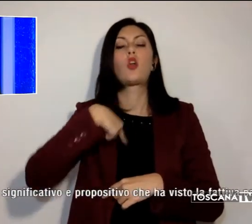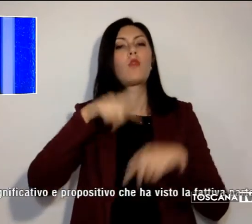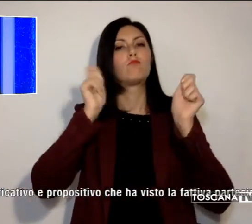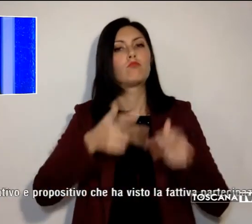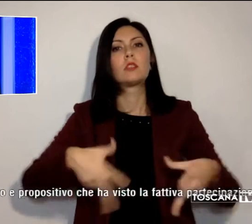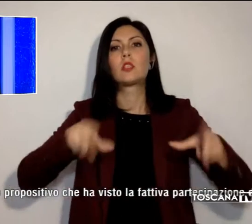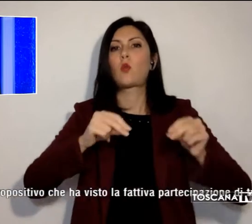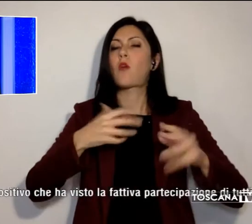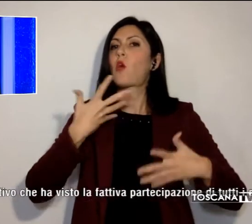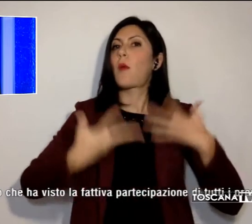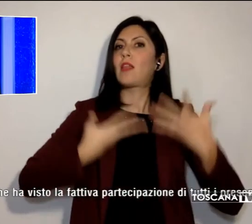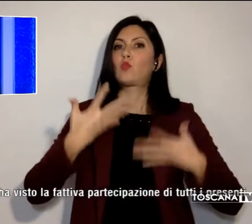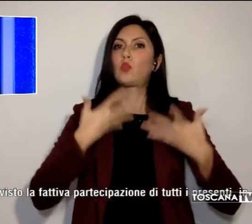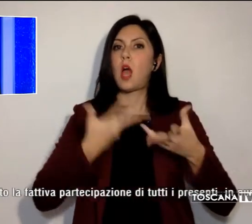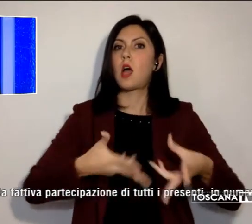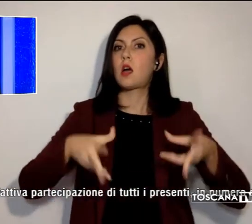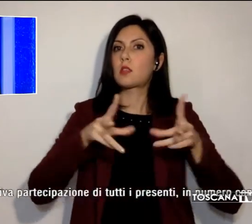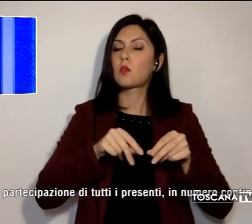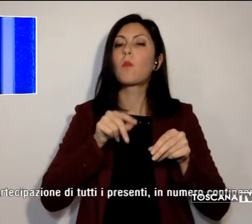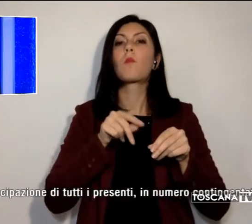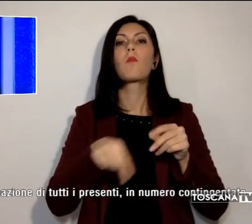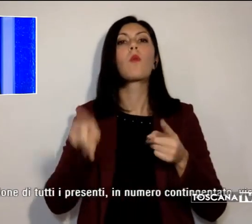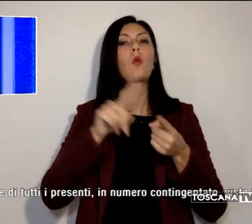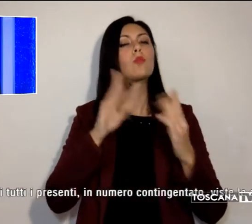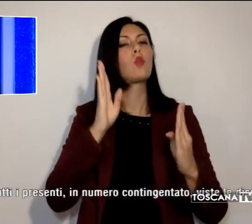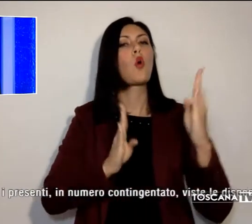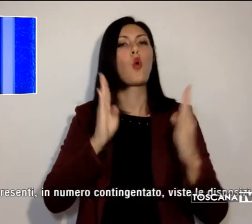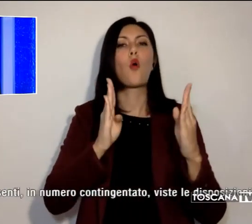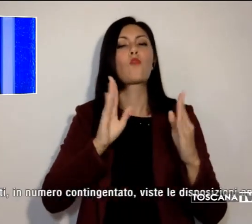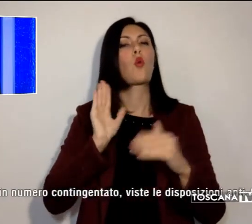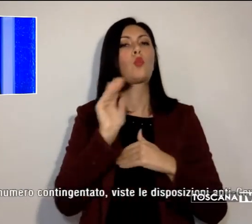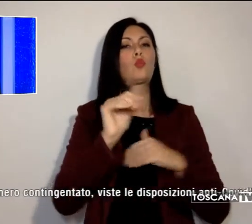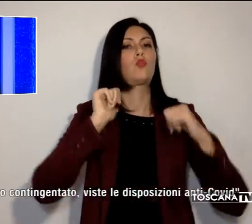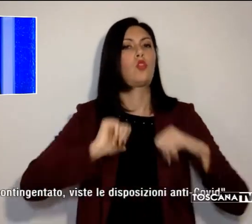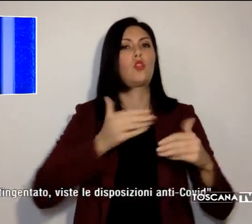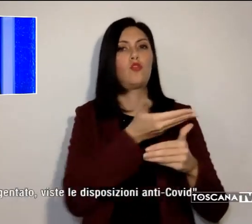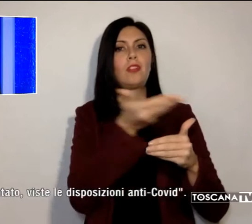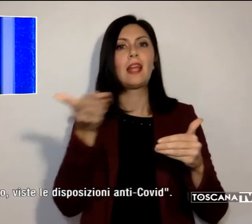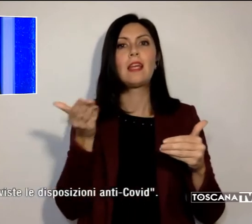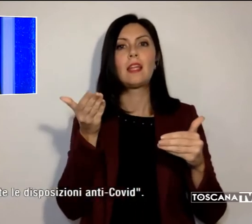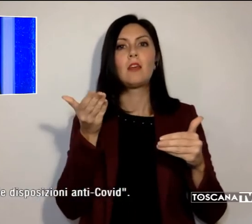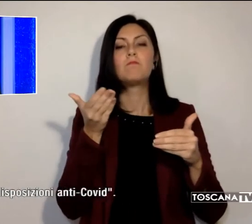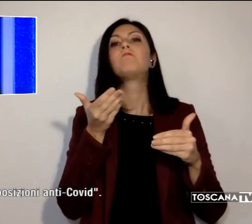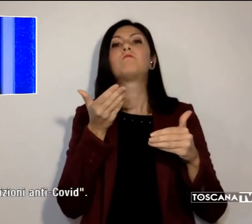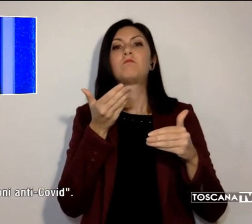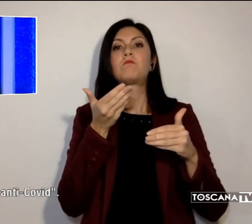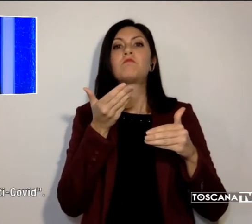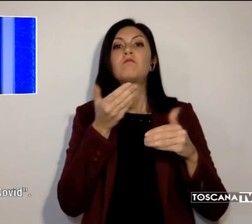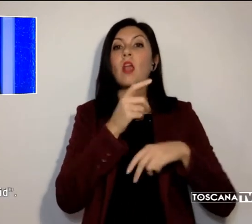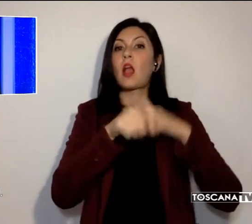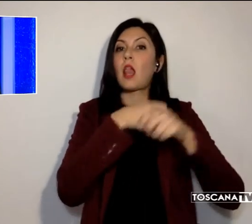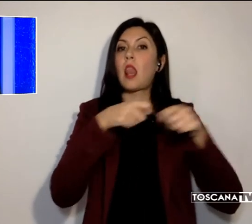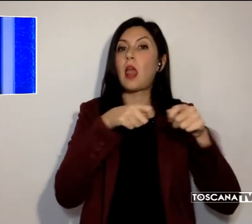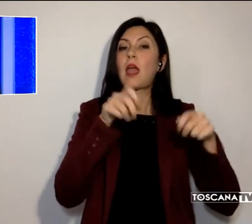sempre confrontandoci quotidianamente con i cittadini. Per il commissario della Lega Toscana, Daniele